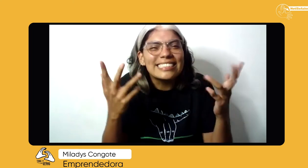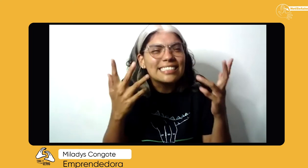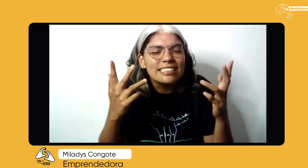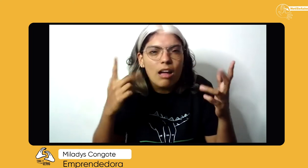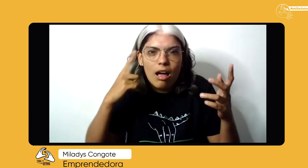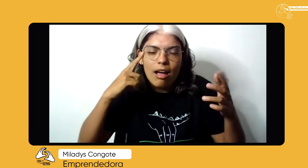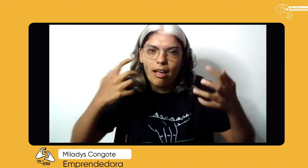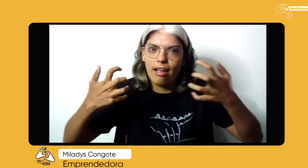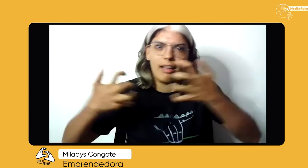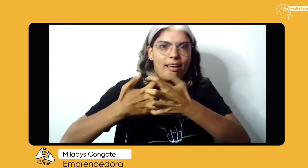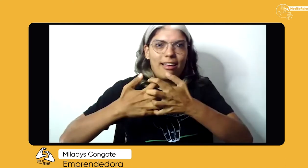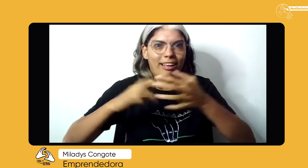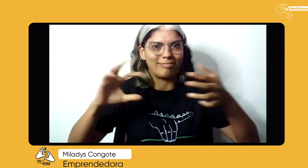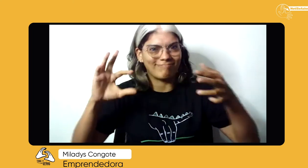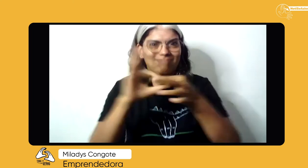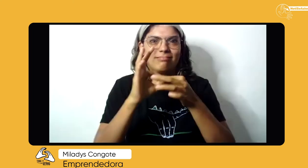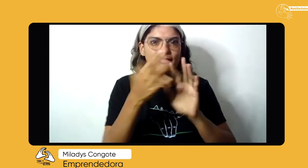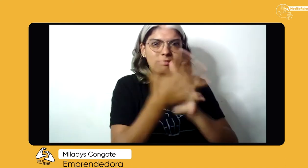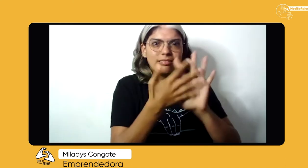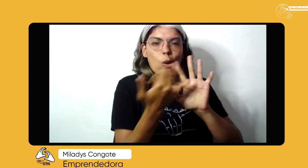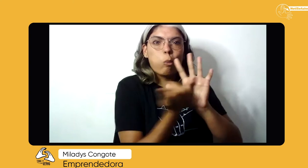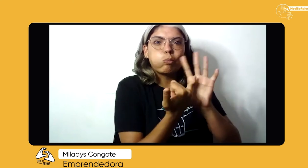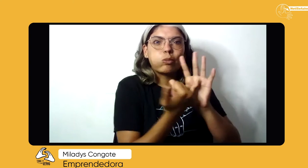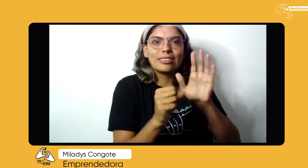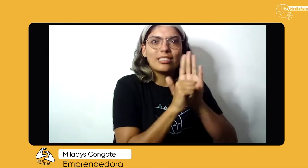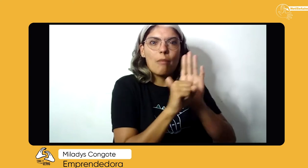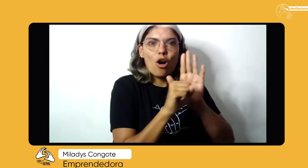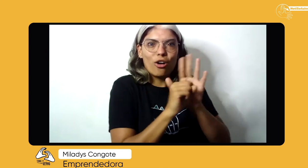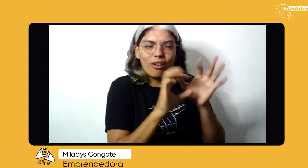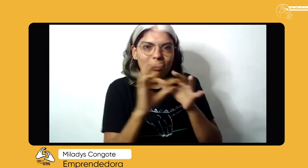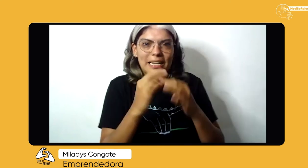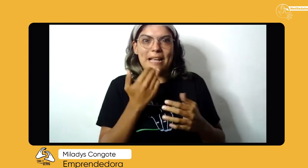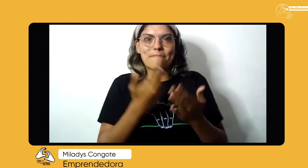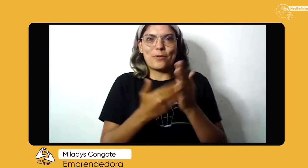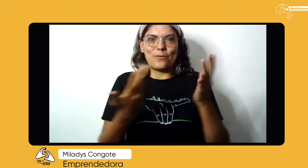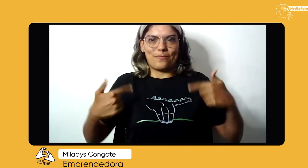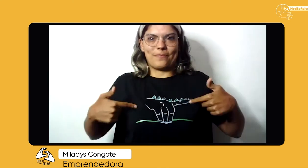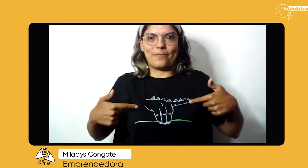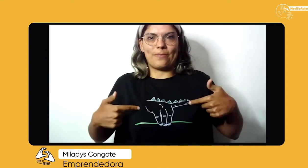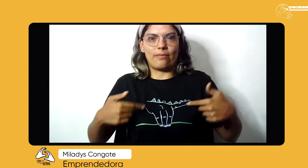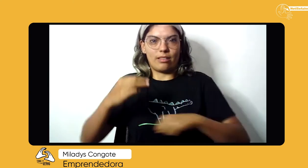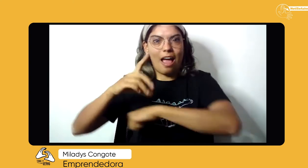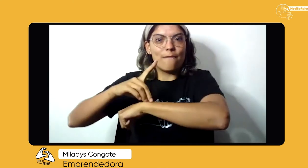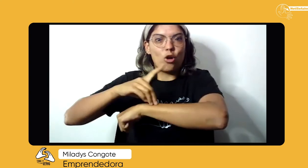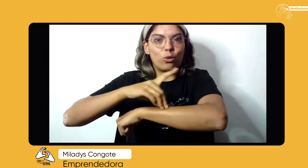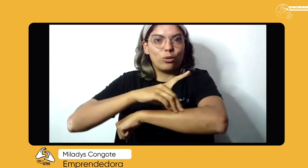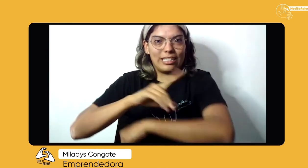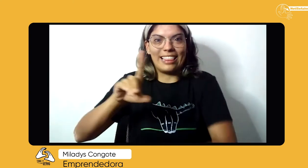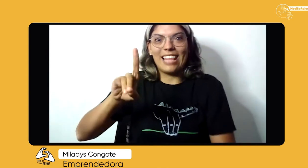el alfabeto, sino la lengua de señas como tal, entonces unimos ideas, la lengua de